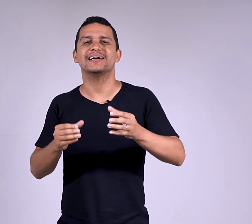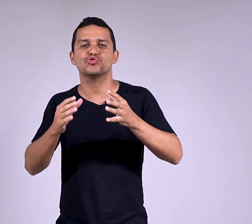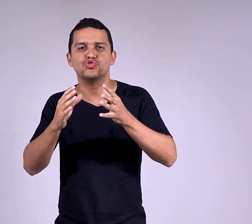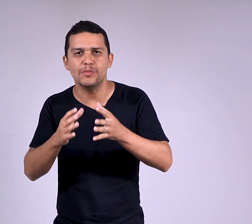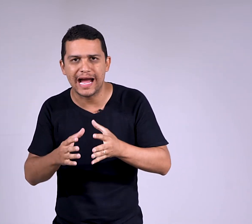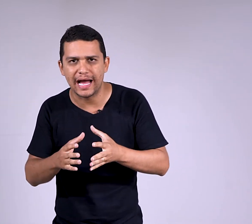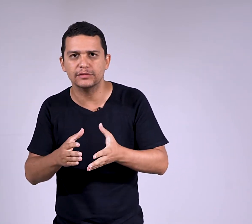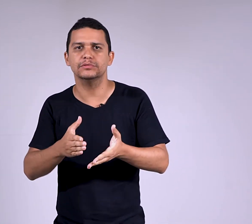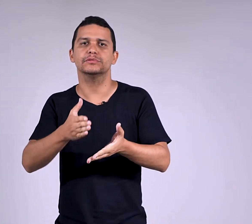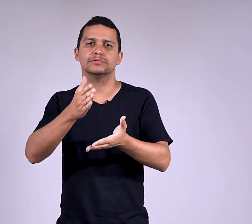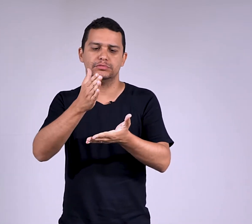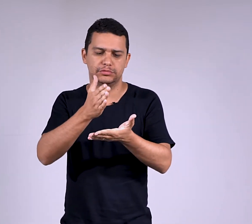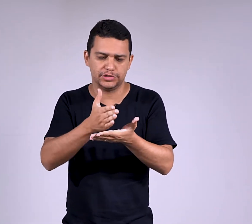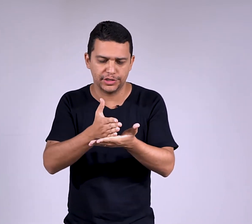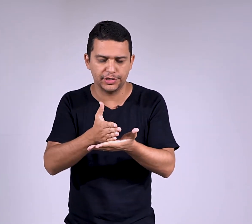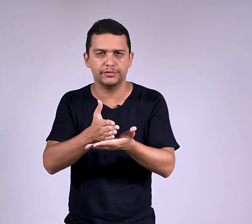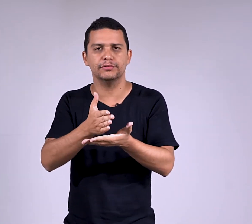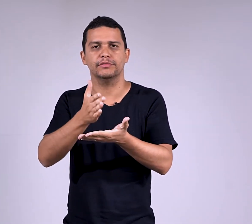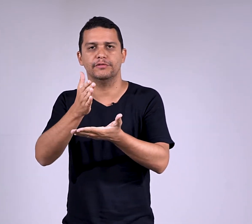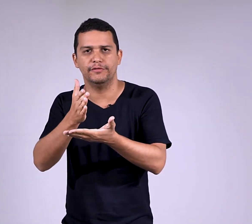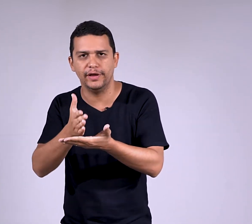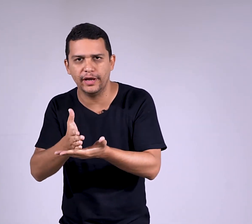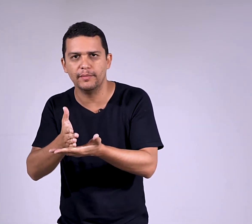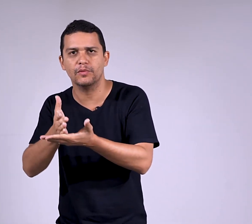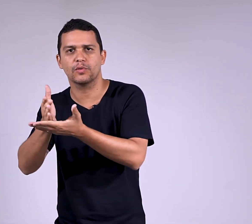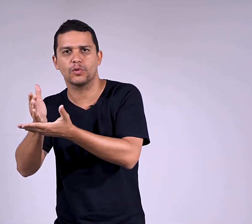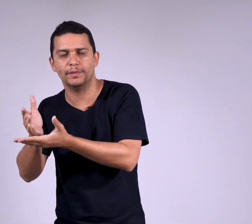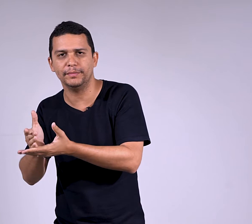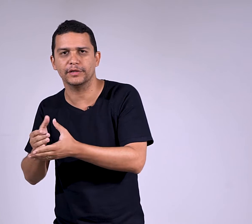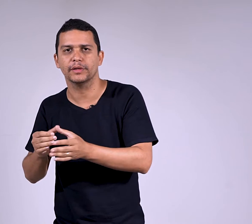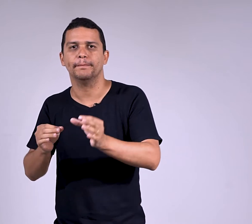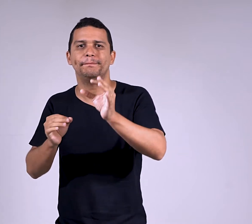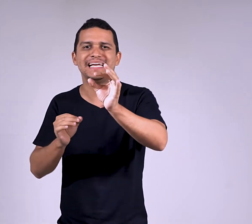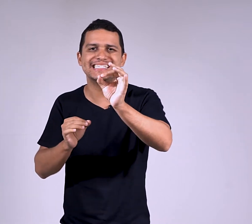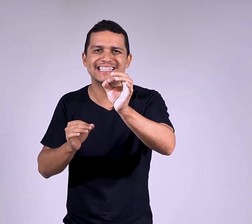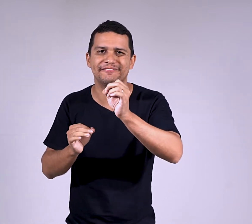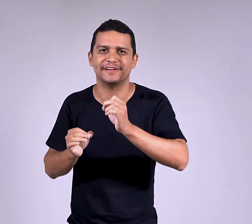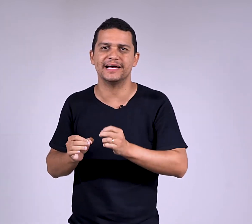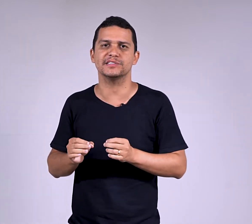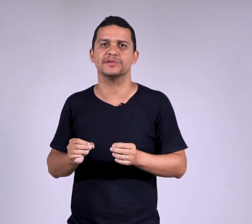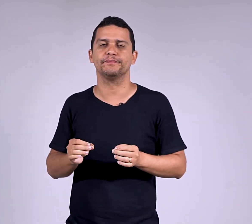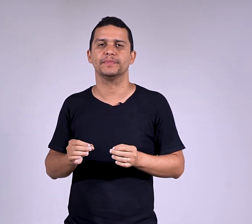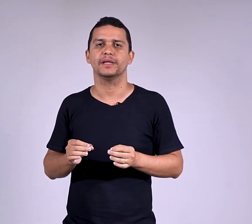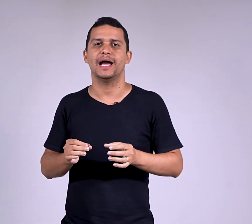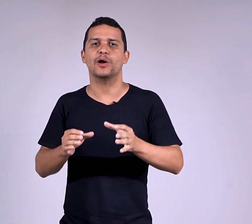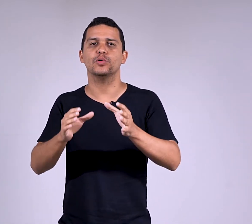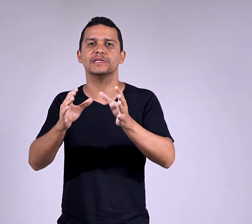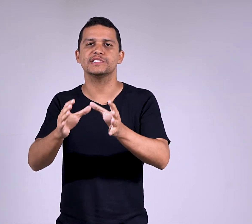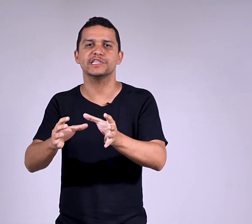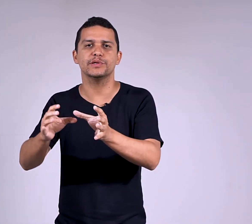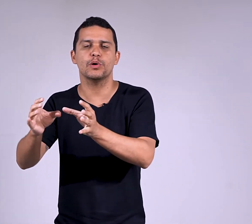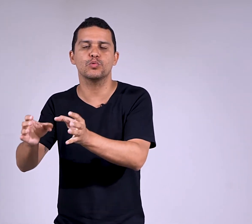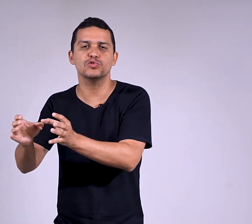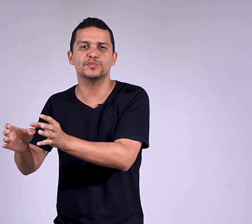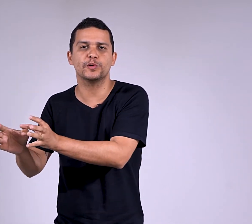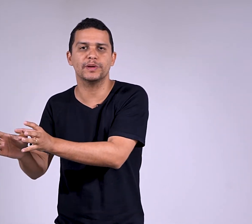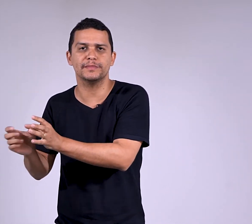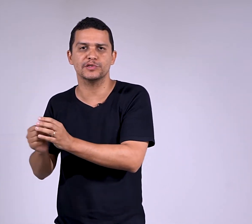tá acostumado, sujeito, verbo, complemento. Pense na frase, aconteceram alguns problemas